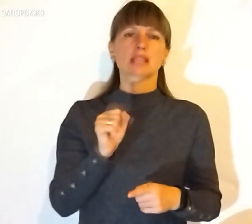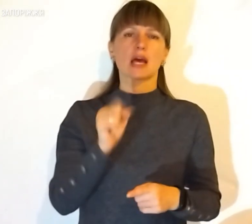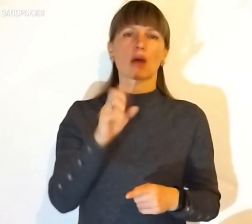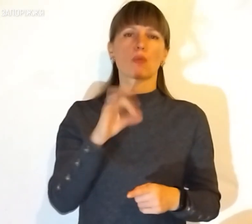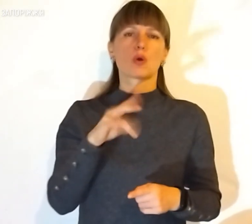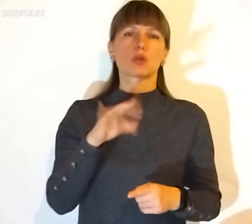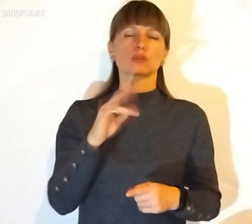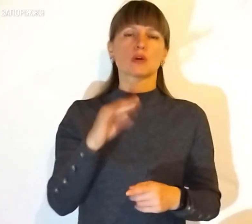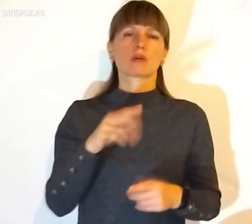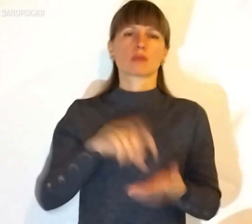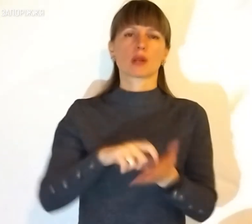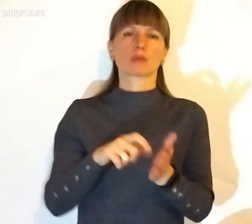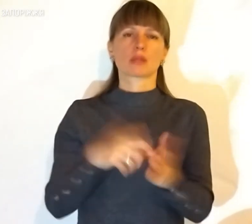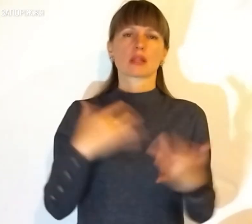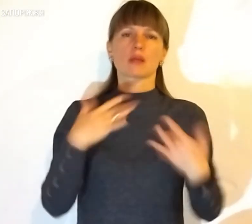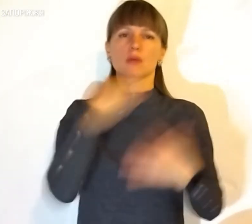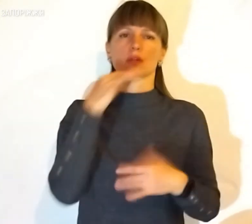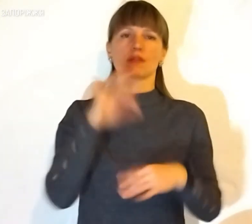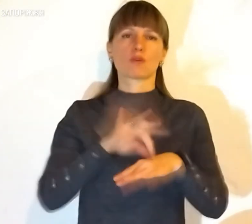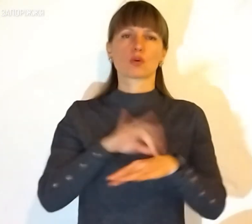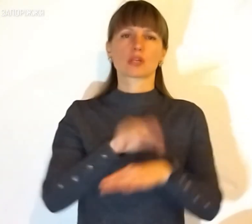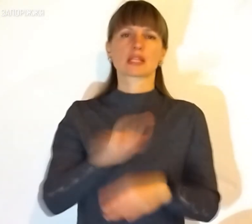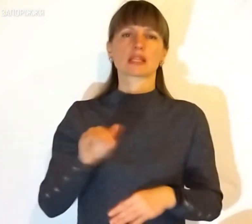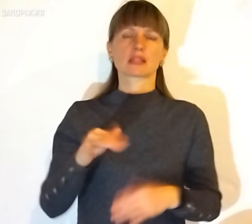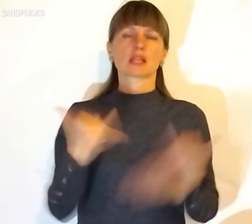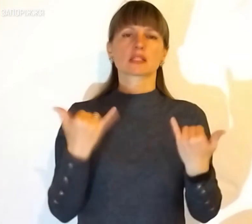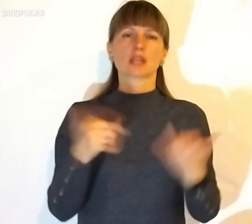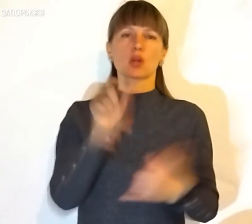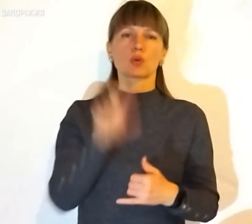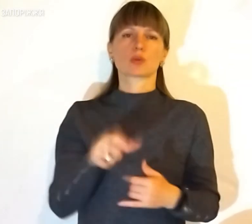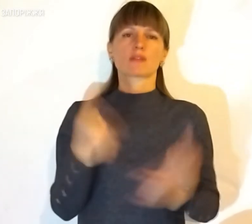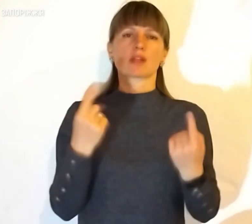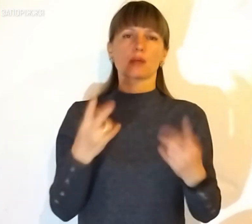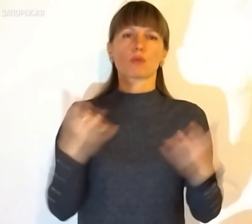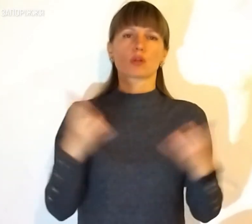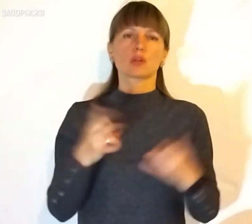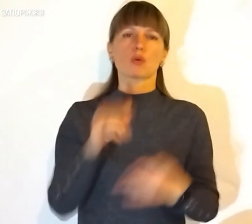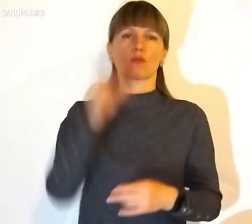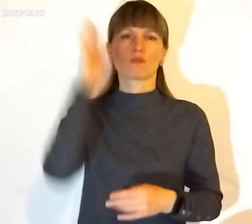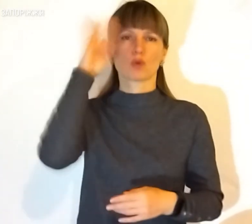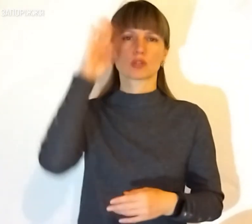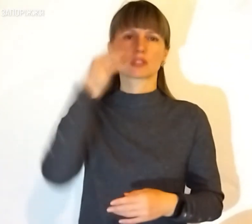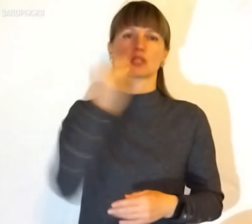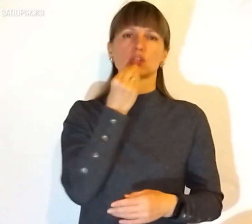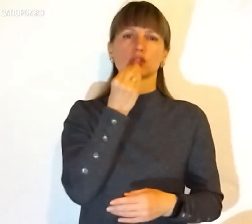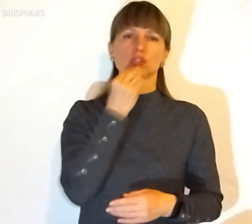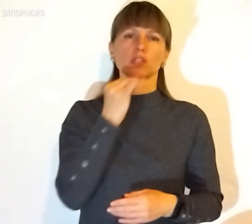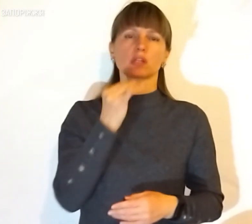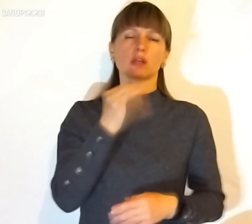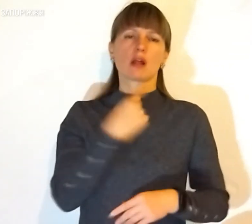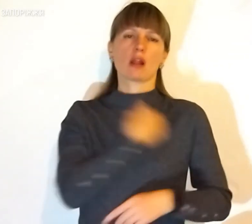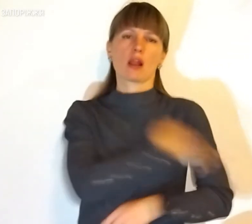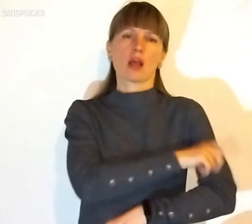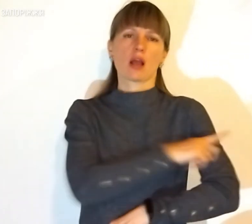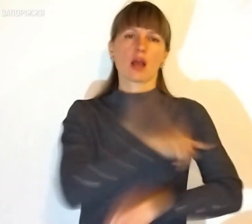приміщенні театру багато хворих дітей. Наразі у людей велика потреба у воді, їжі та медикаментах.